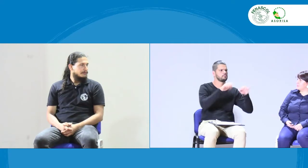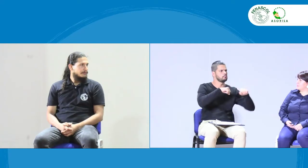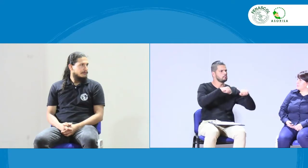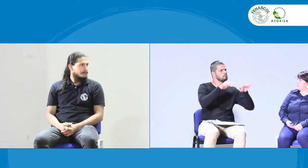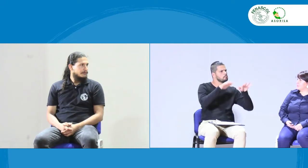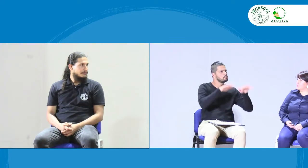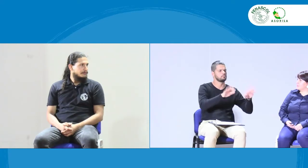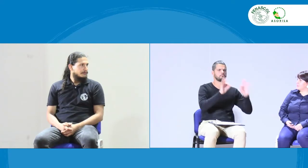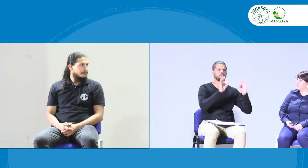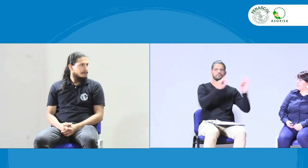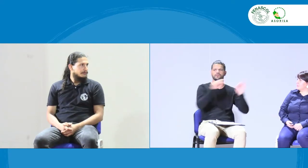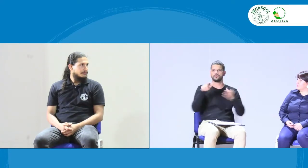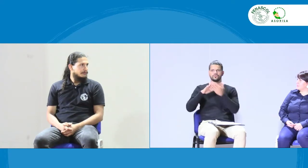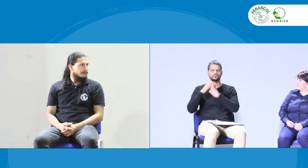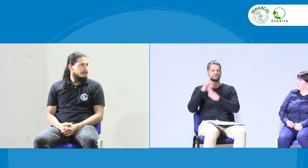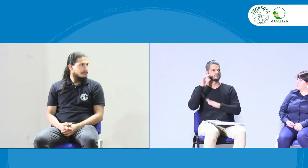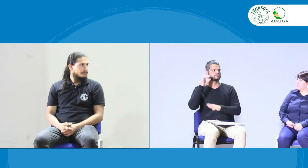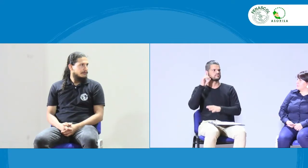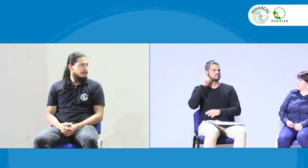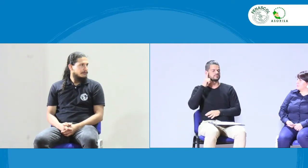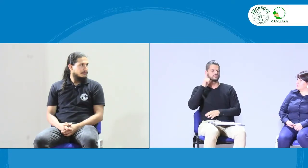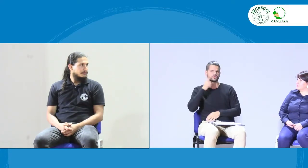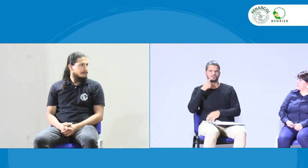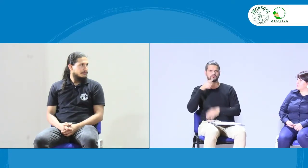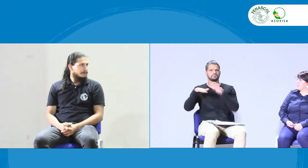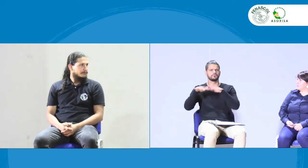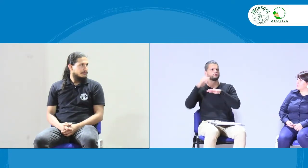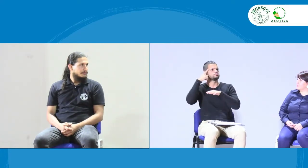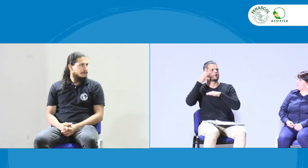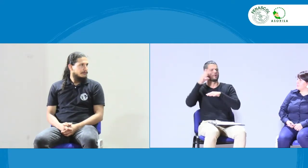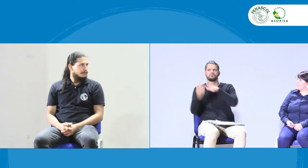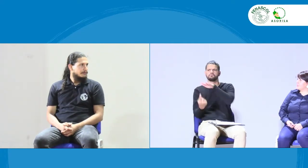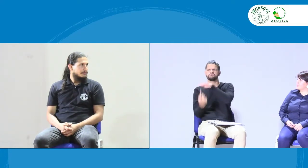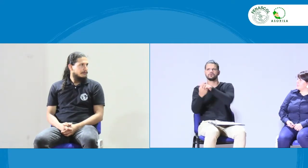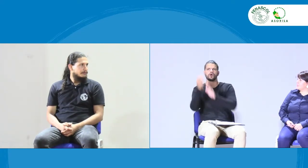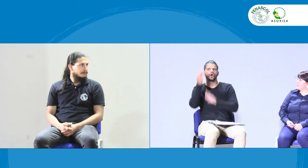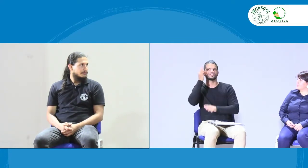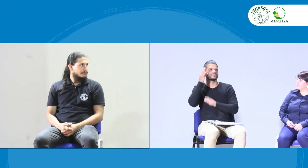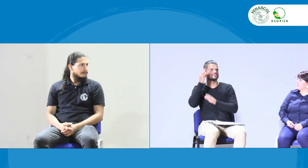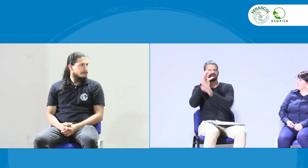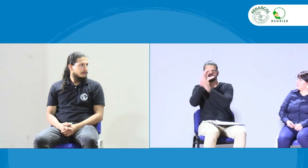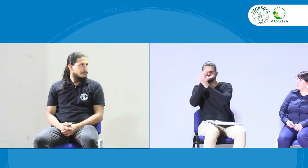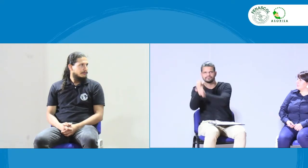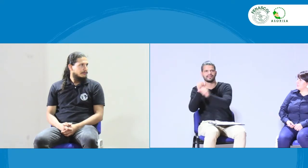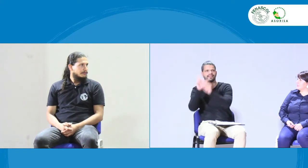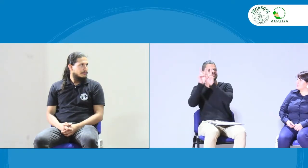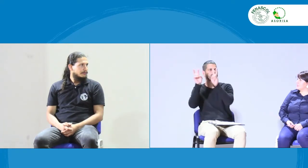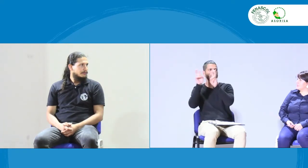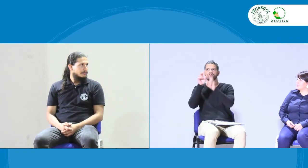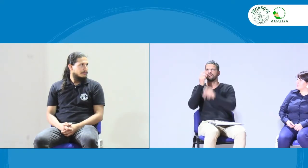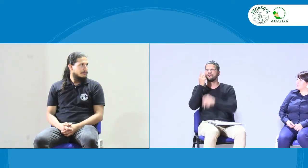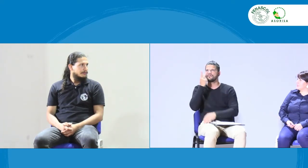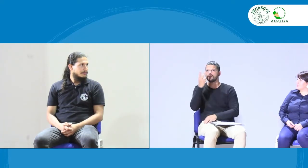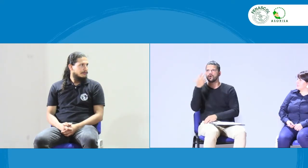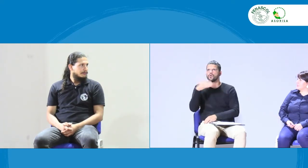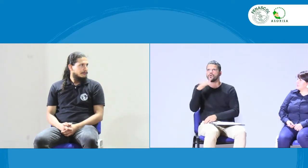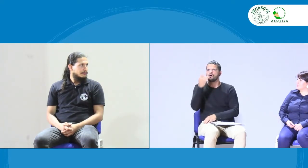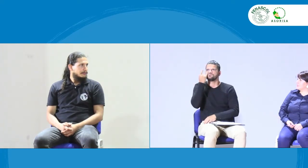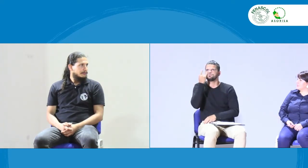en diferentes espacios. A veces las asociaciones y el movimiento asociativo queda quieto. Y los sordos o las